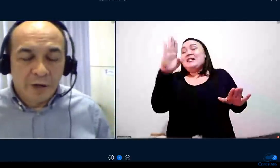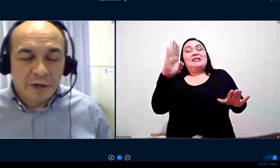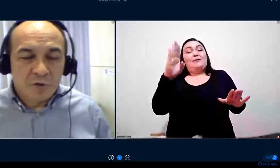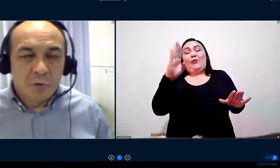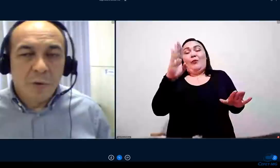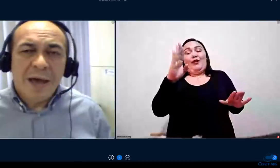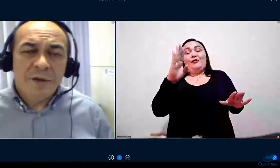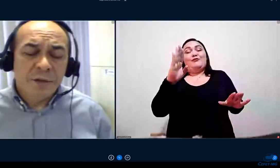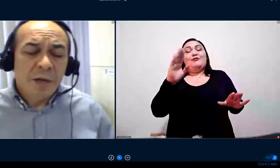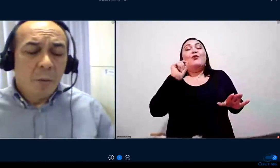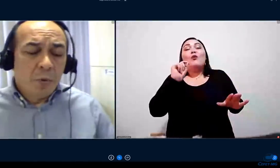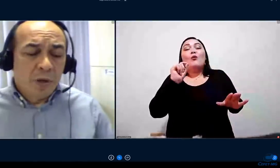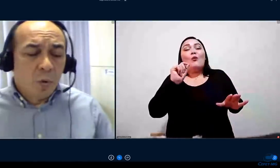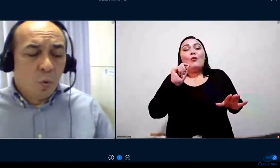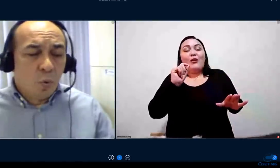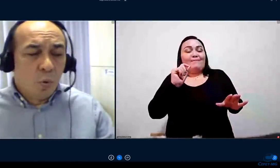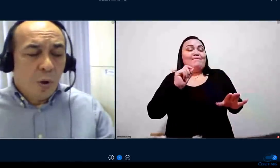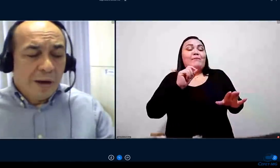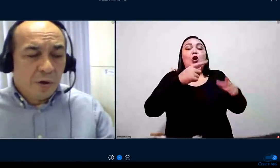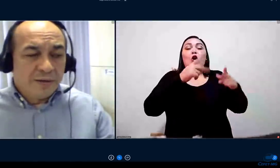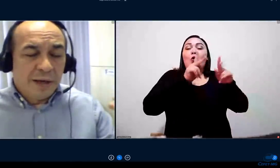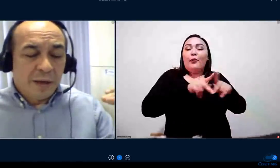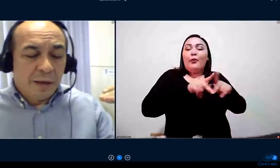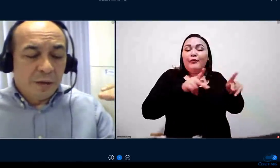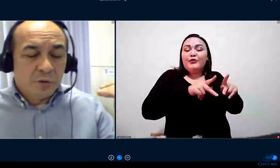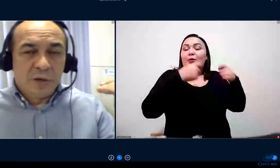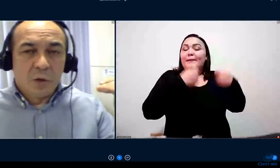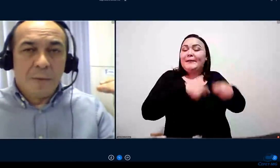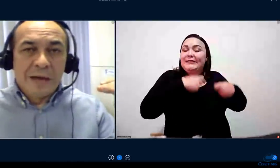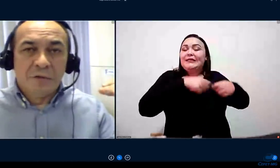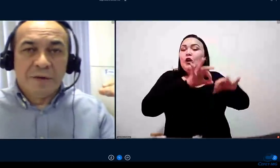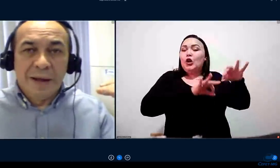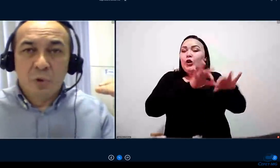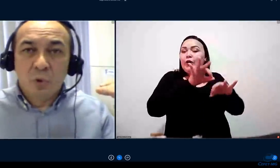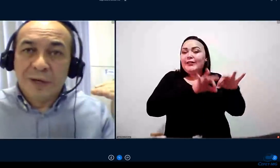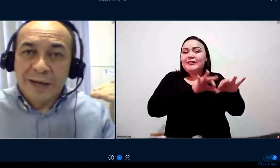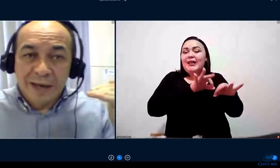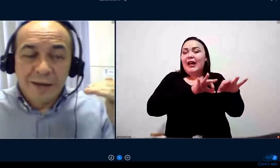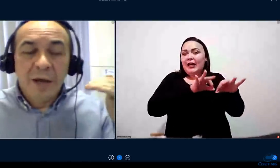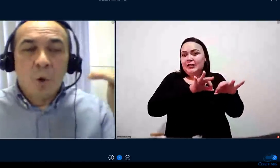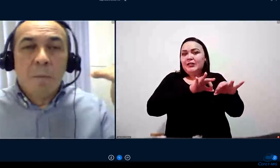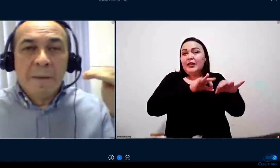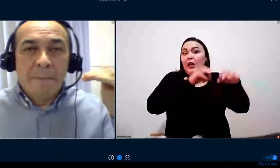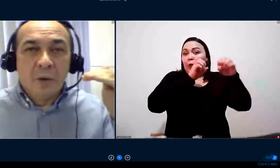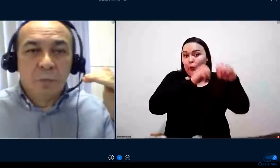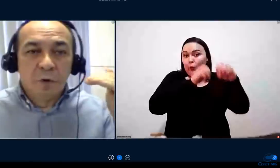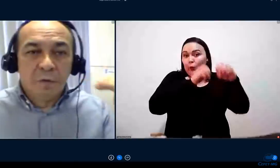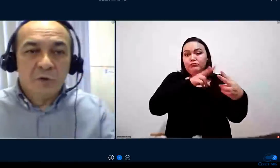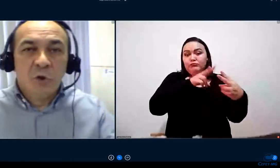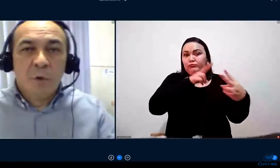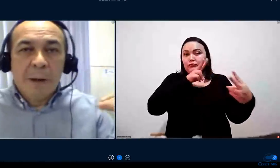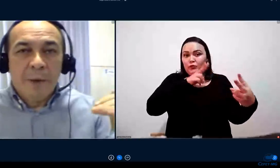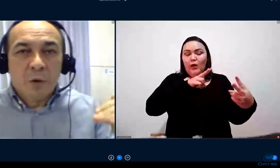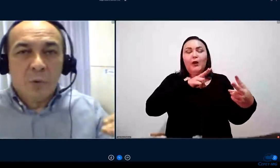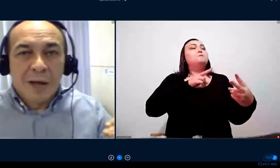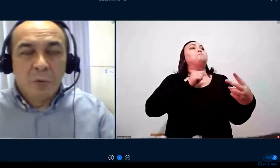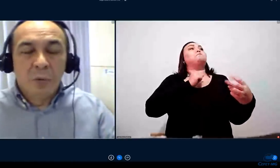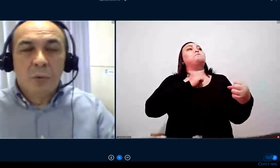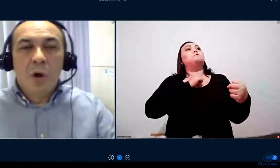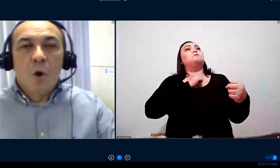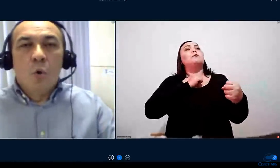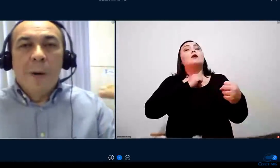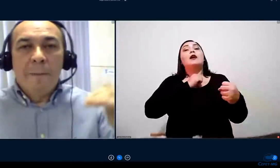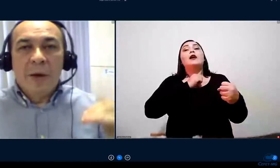organizou no RED, porque a nossa instituição normativa ela é muito clara, o papel do professor, o papel do